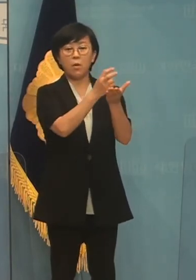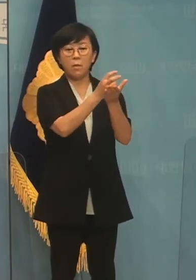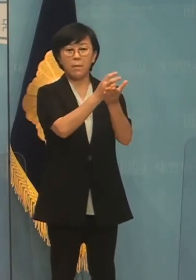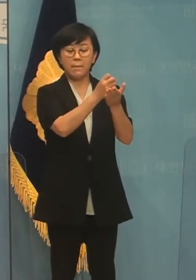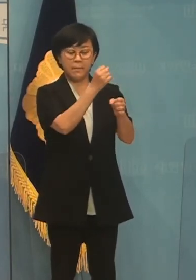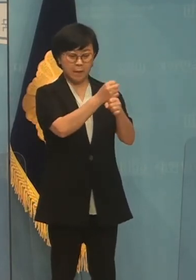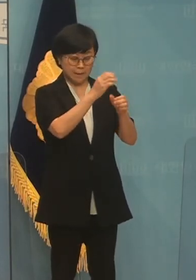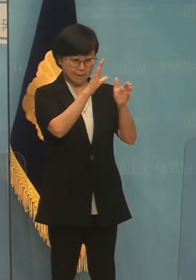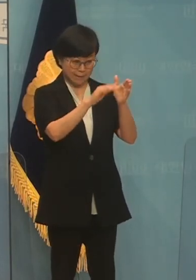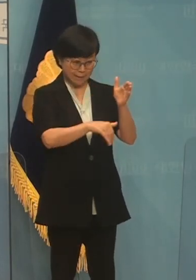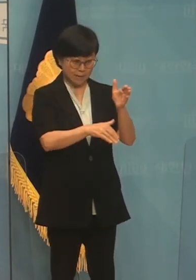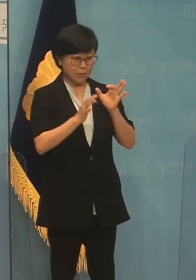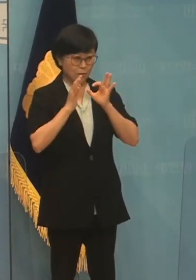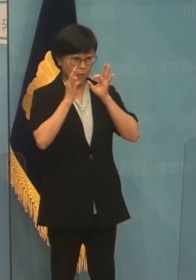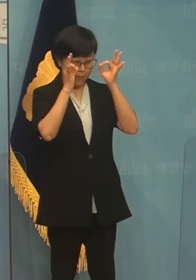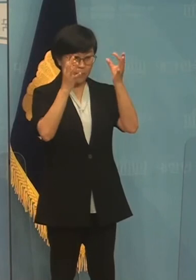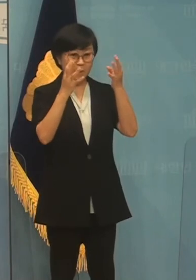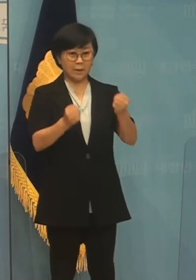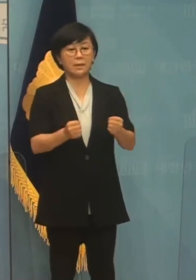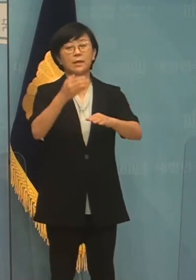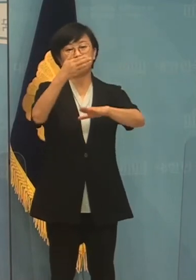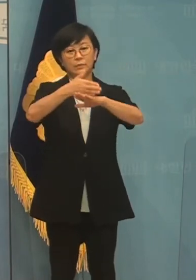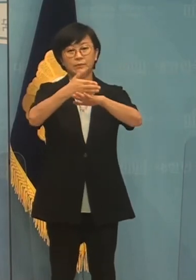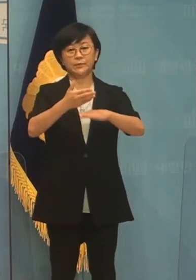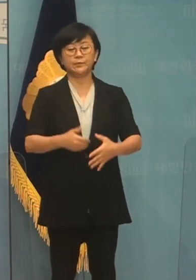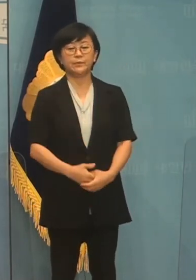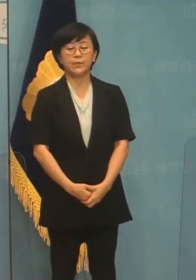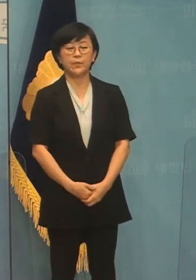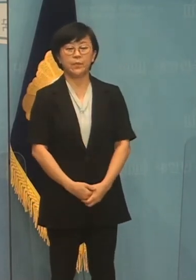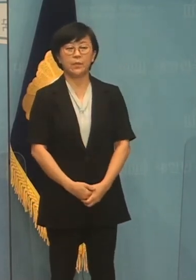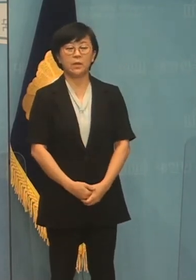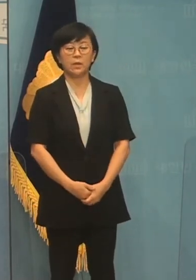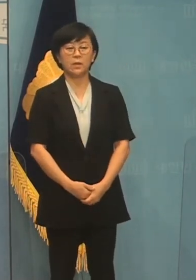가는 노력을 하셨습니다 감사드립니다